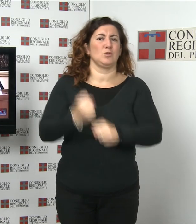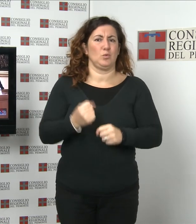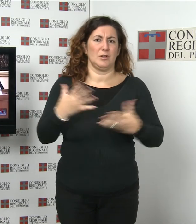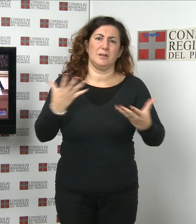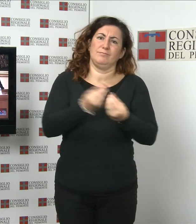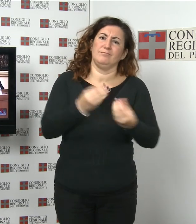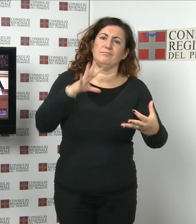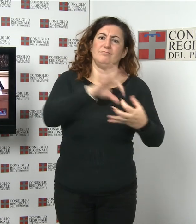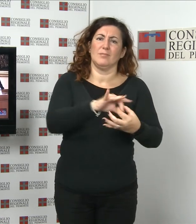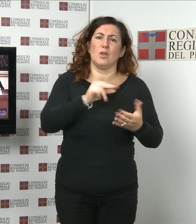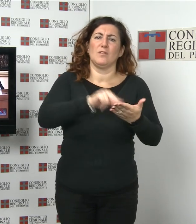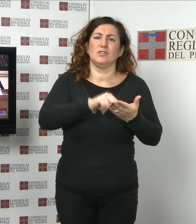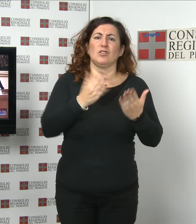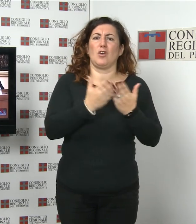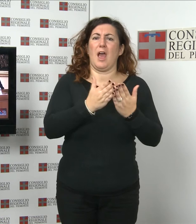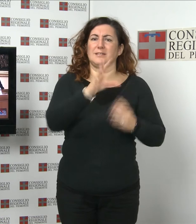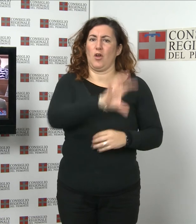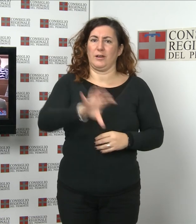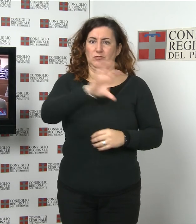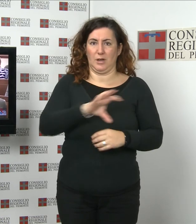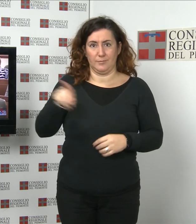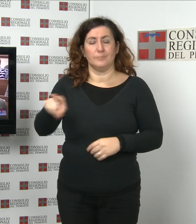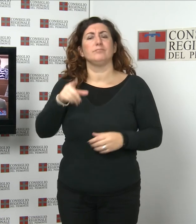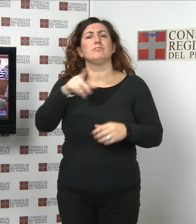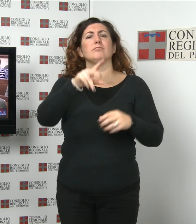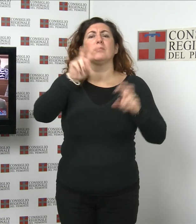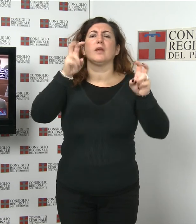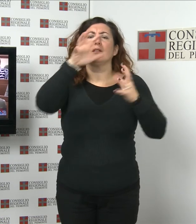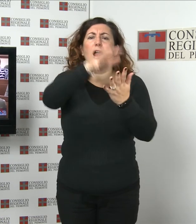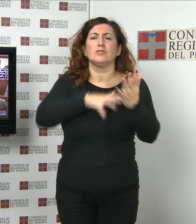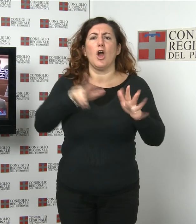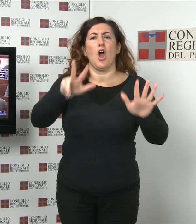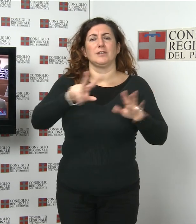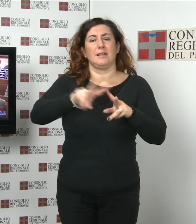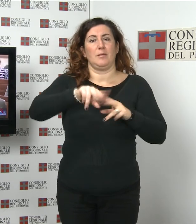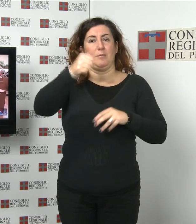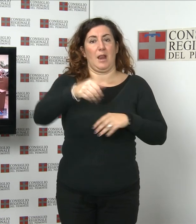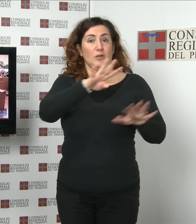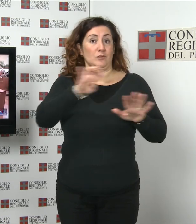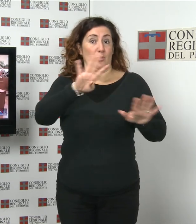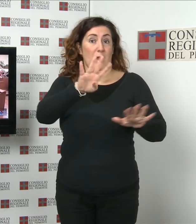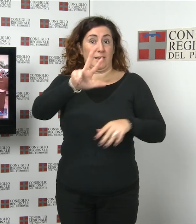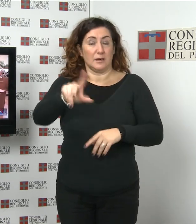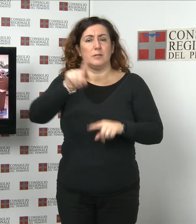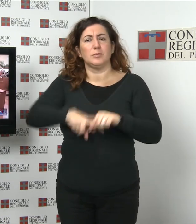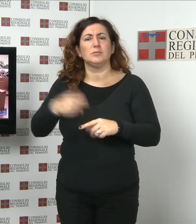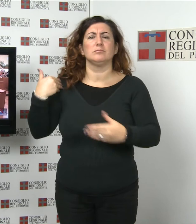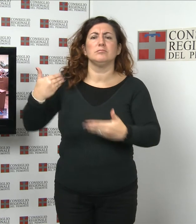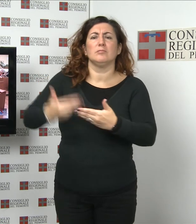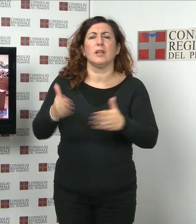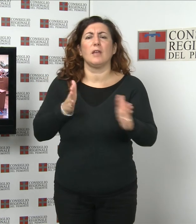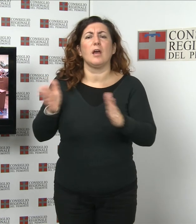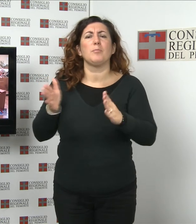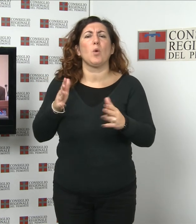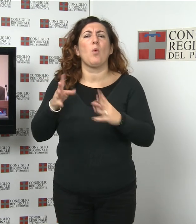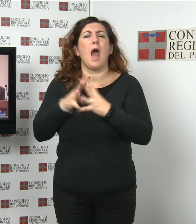tracce proposte riguardano l'8 settembre 1943 e la condizione della prigionia militare in tempo di guerra, le violenze gratuite e